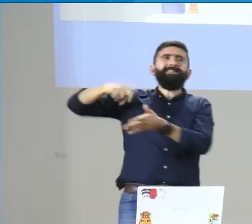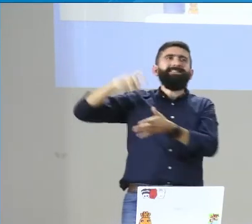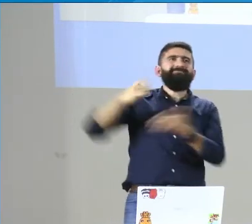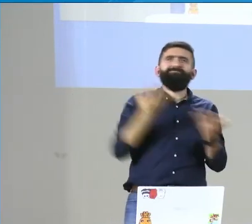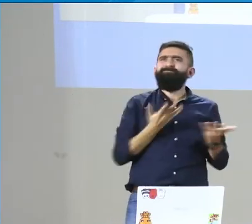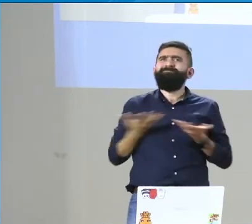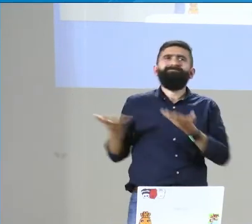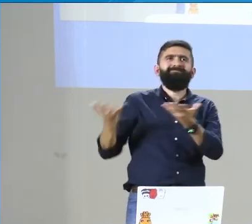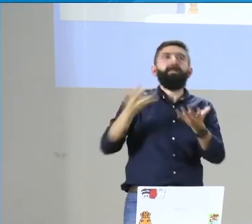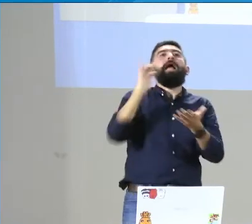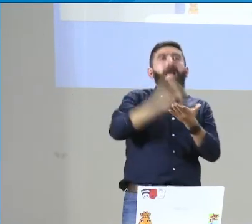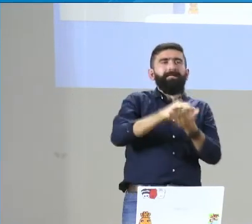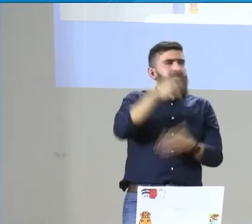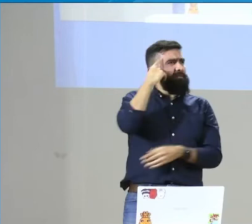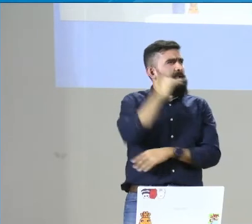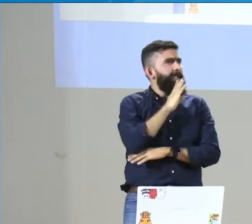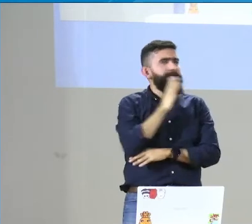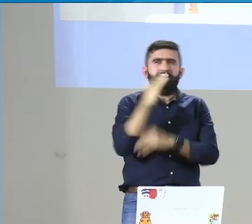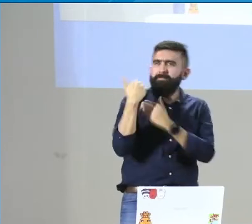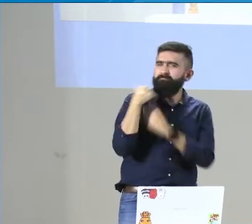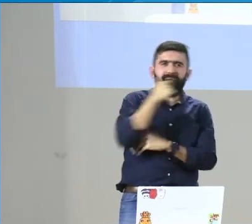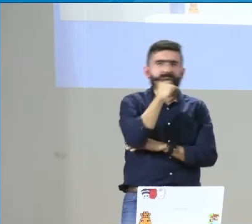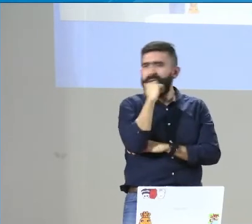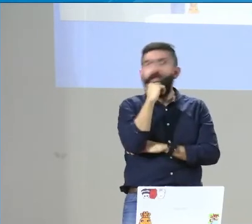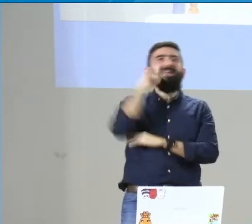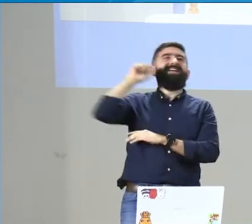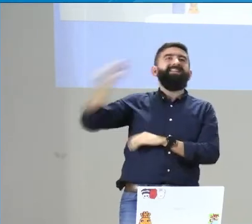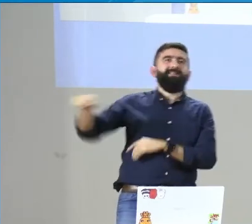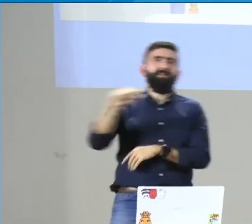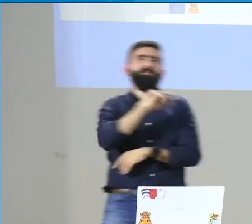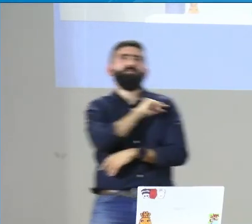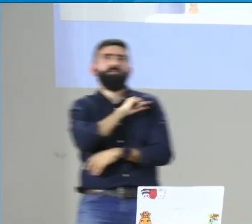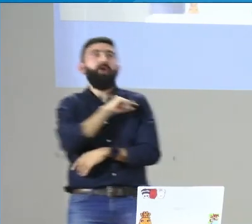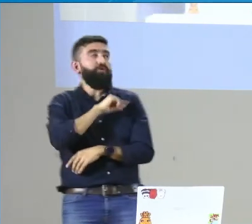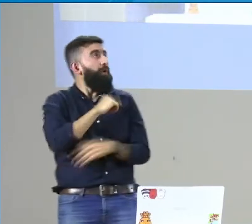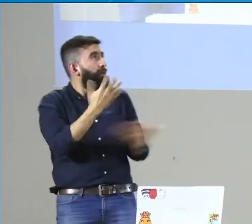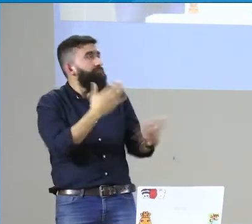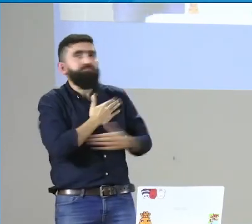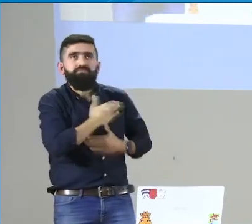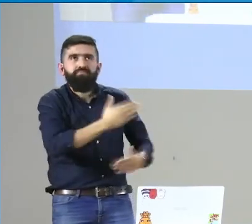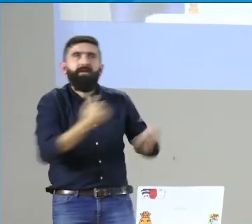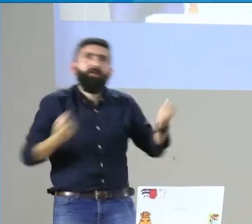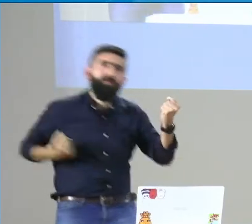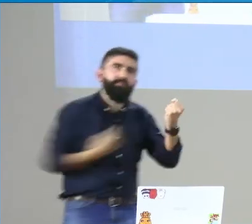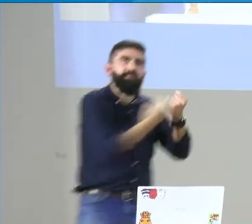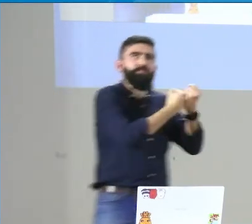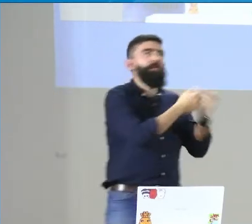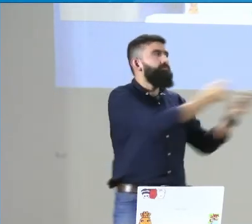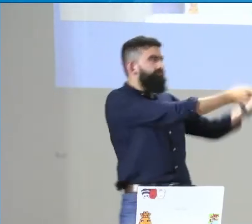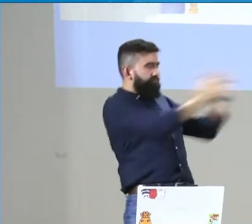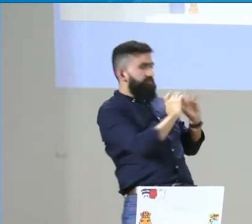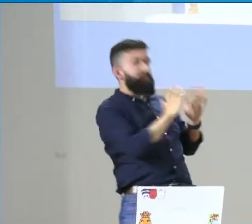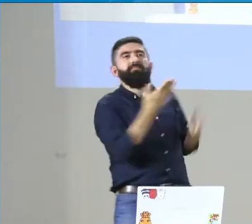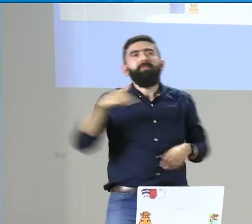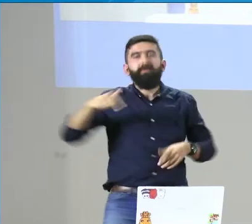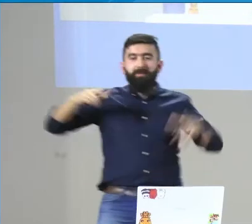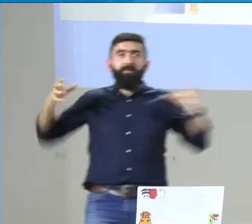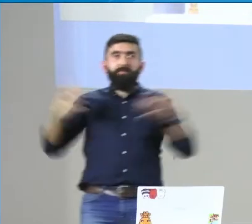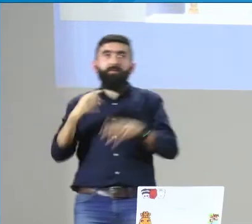y esos datos de esa caracterización sociolingüística. Entonces, por eso dijimos, bueno, ¿y quién sería el indicado para hacer esta gestión, para hacer este estudio?